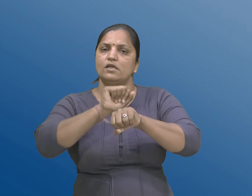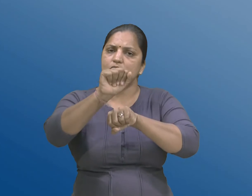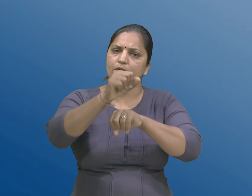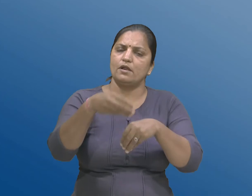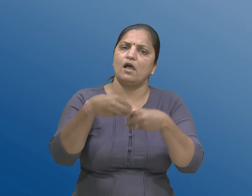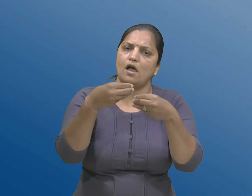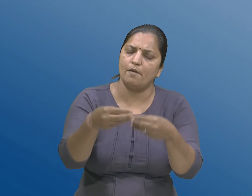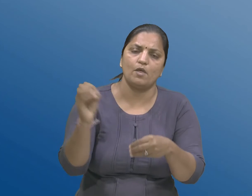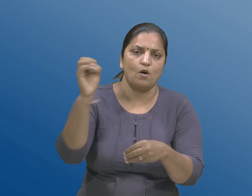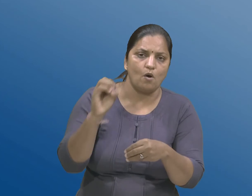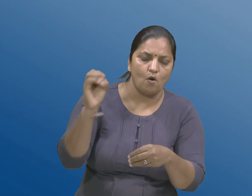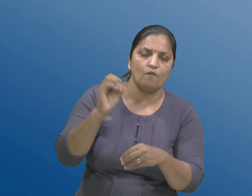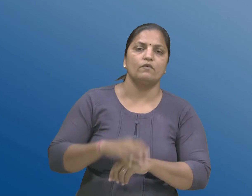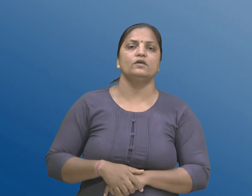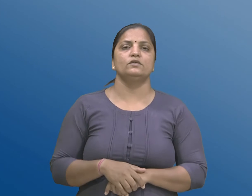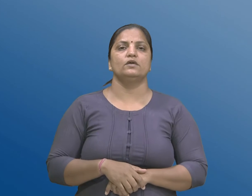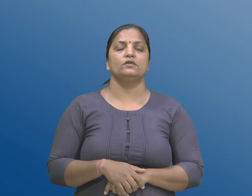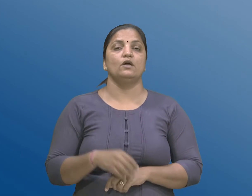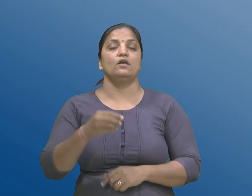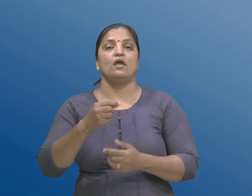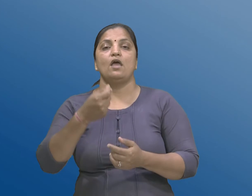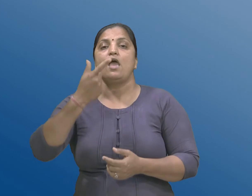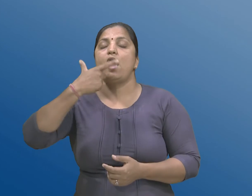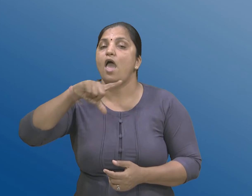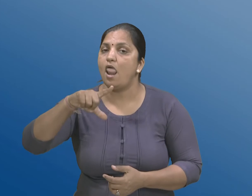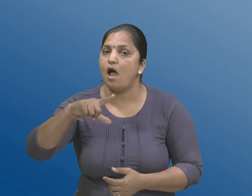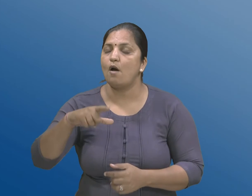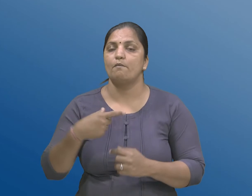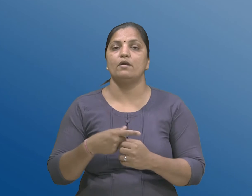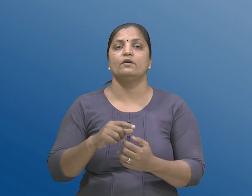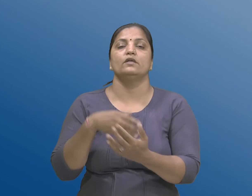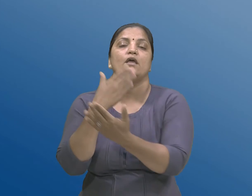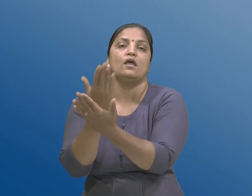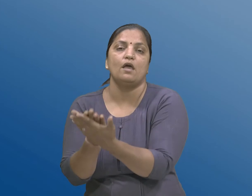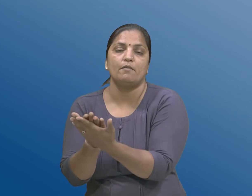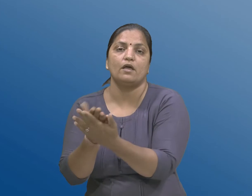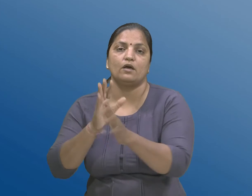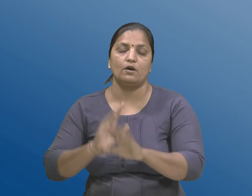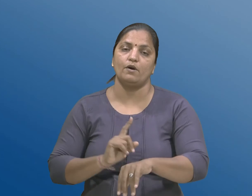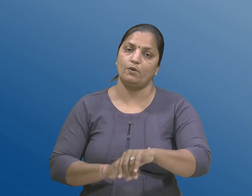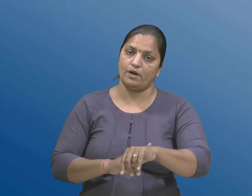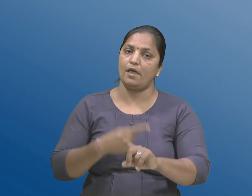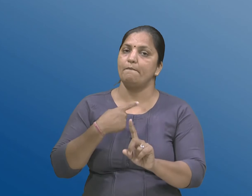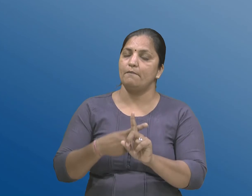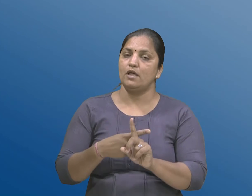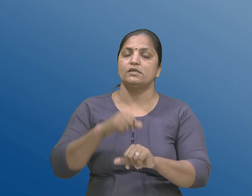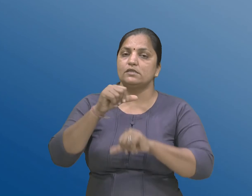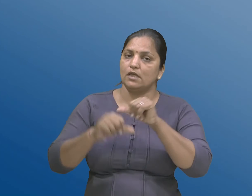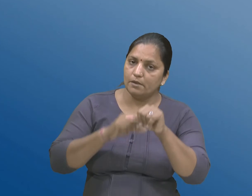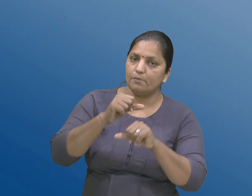17 धिकारी ना आदेश सामे अपील करवानों समय गाओ तेमज तेनी रीत अने